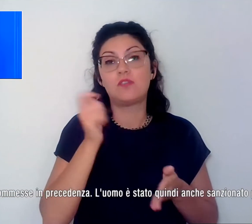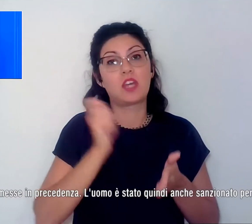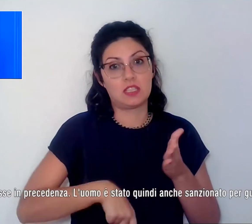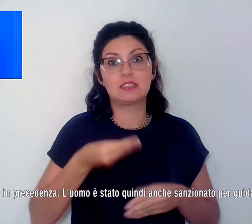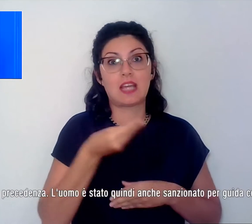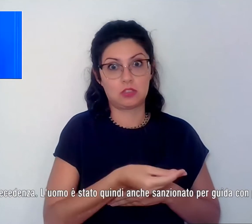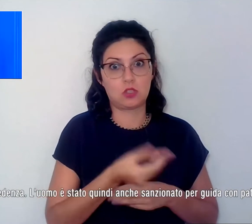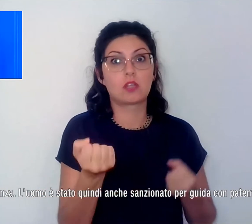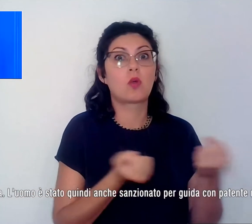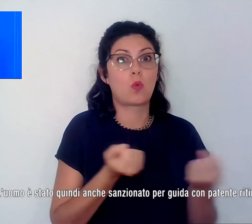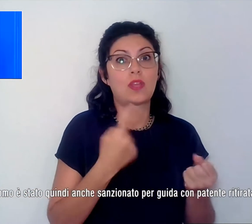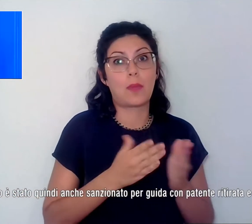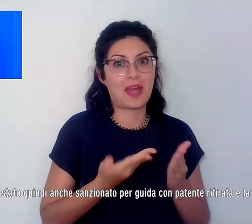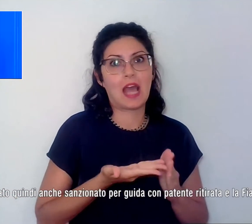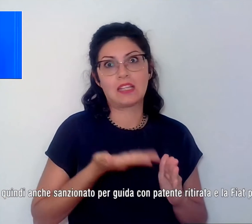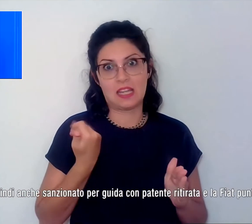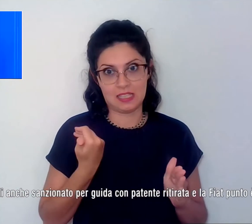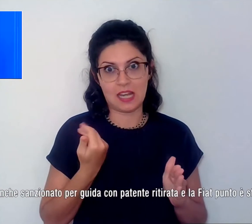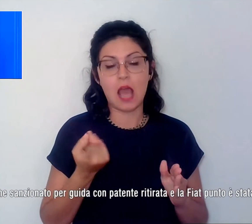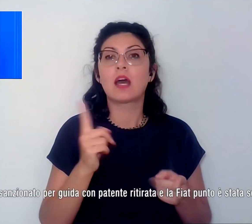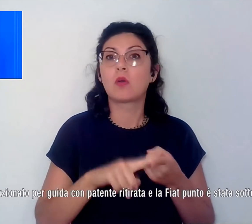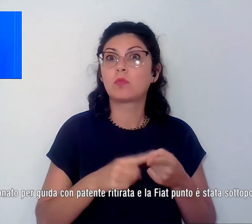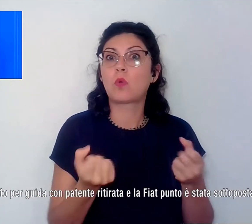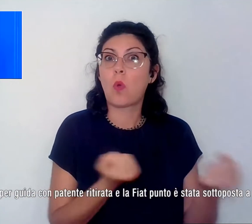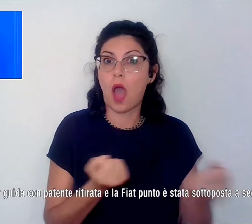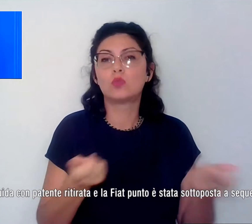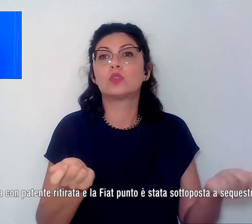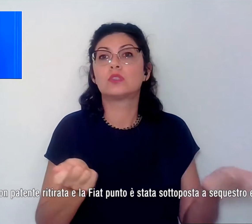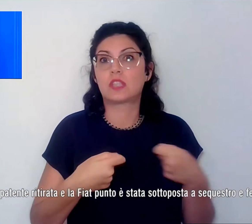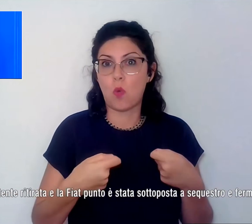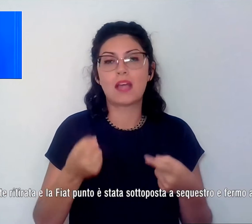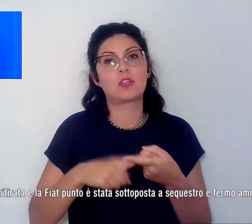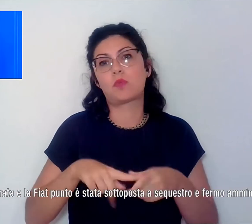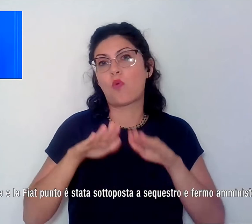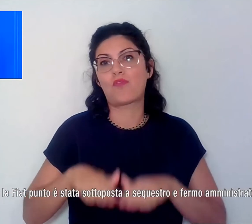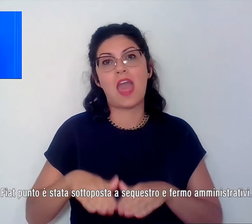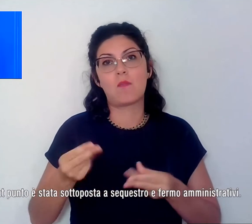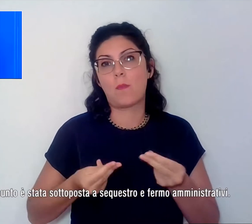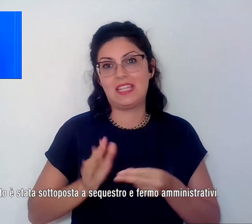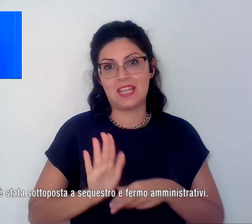patente ritirata e l'auto è stata sottoposta a sequestro e fermo amministrativi.